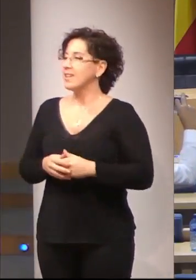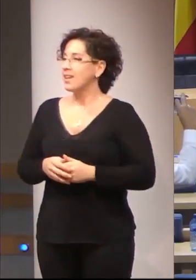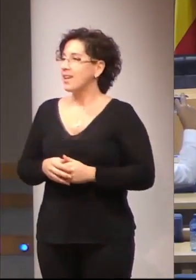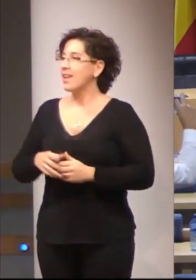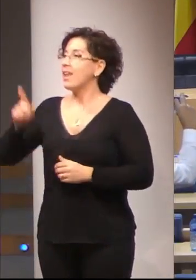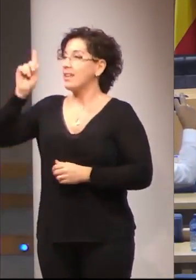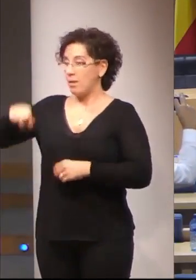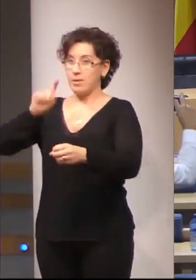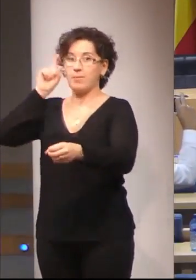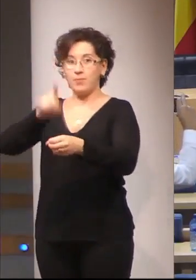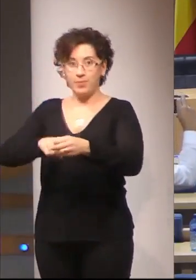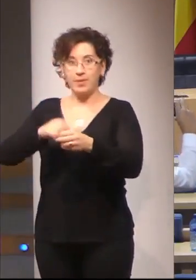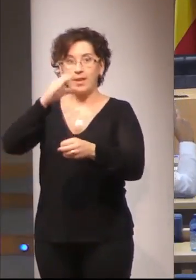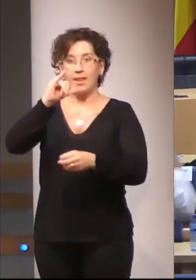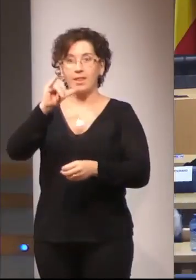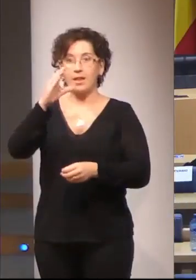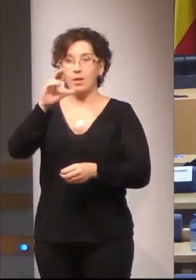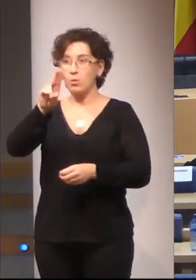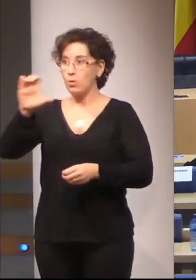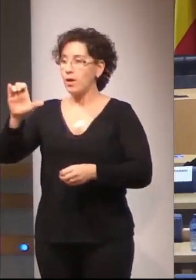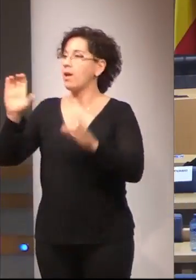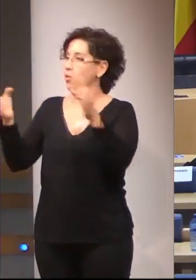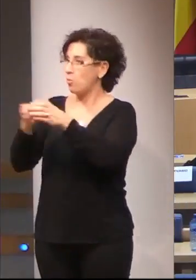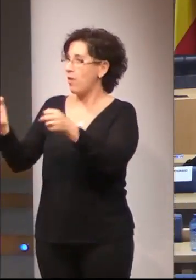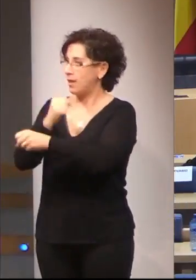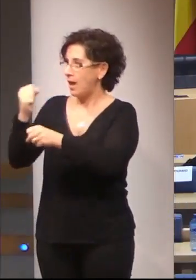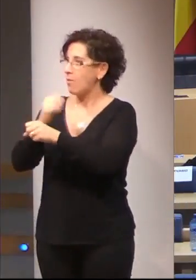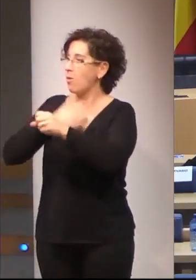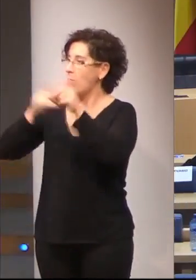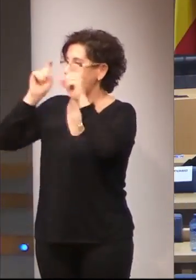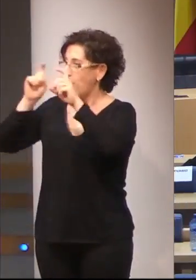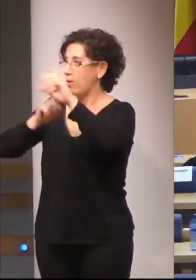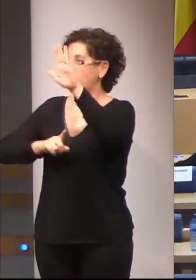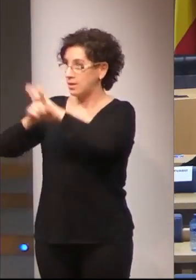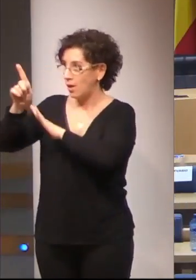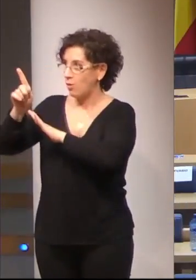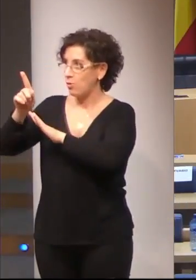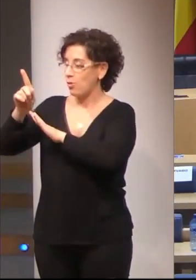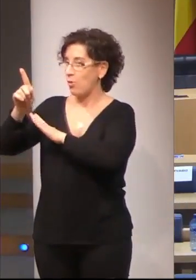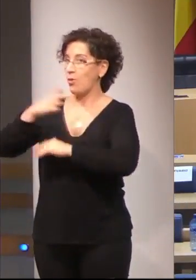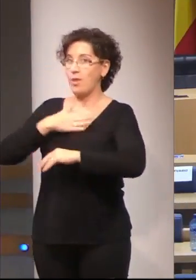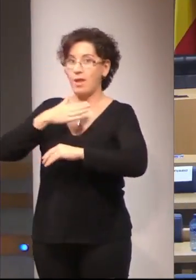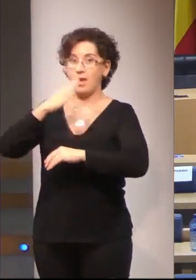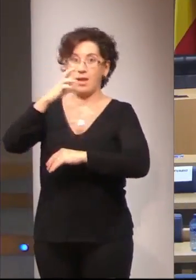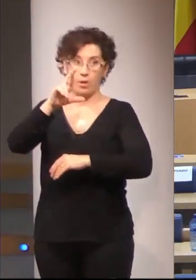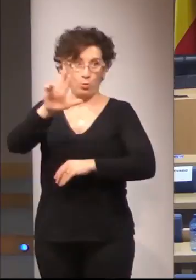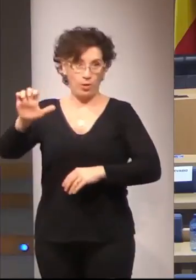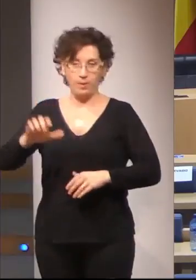miembro de CICUE, así como el grupo de trabajo de educación y desarrollo de la CRUE.